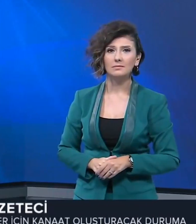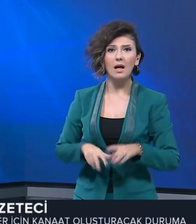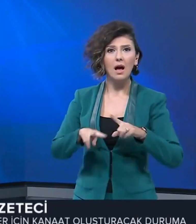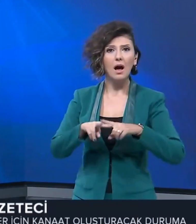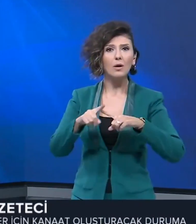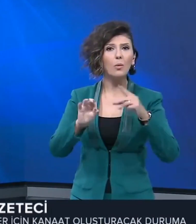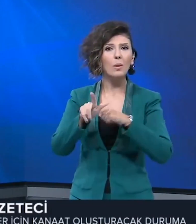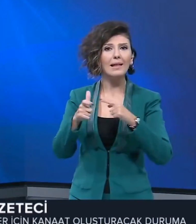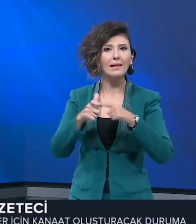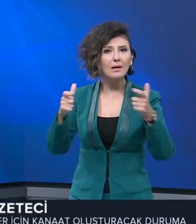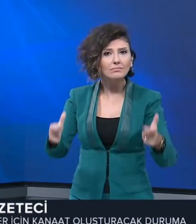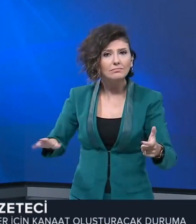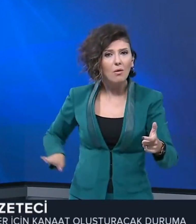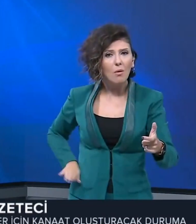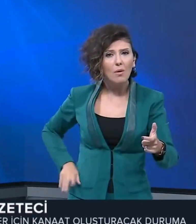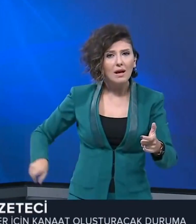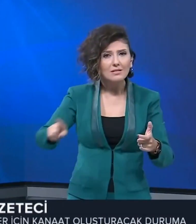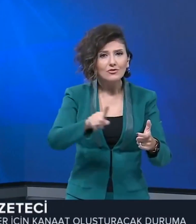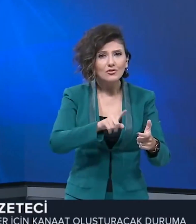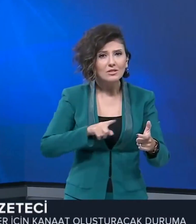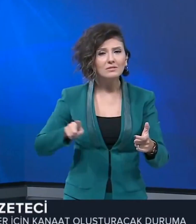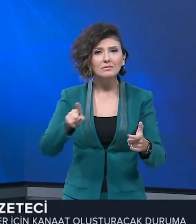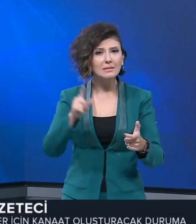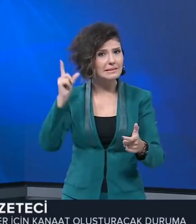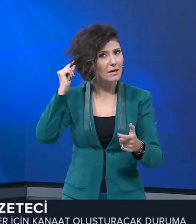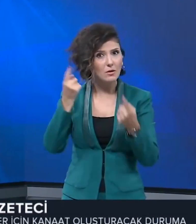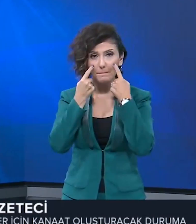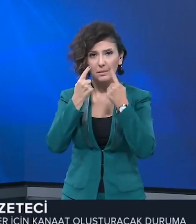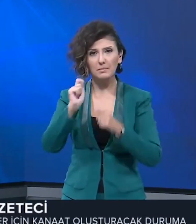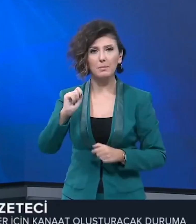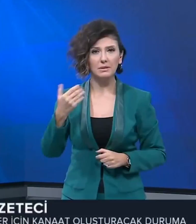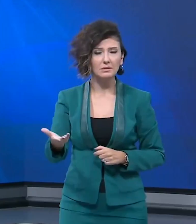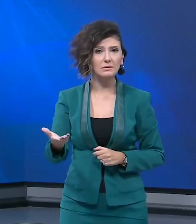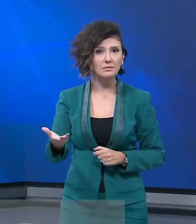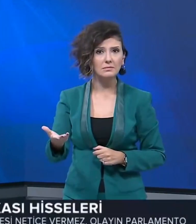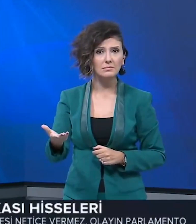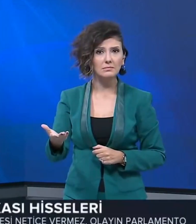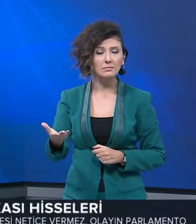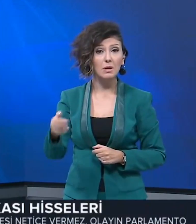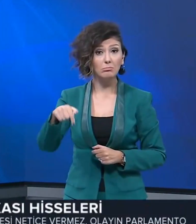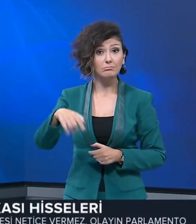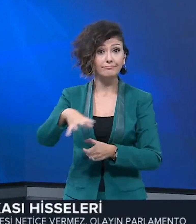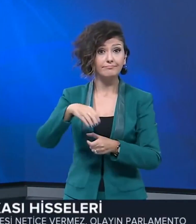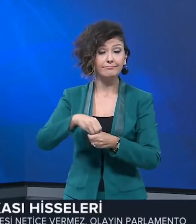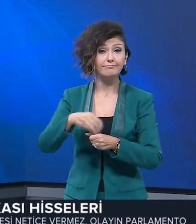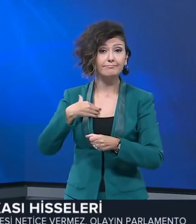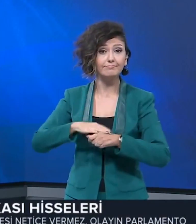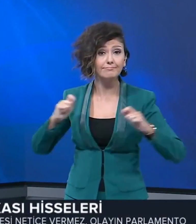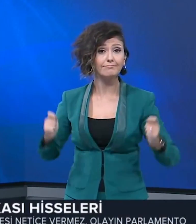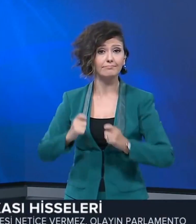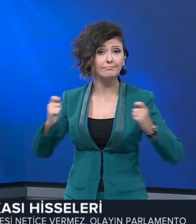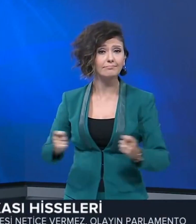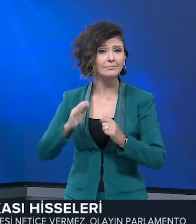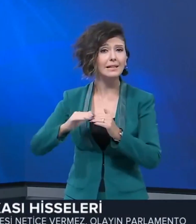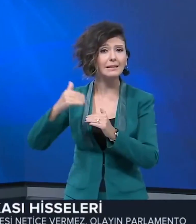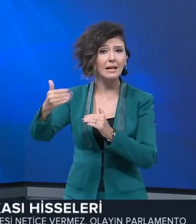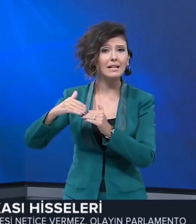Atölyemizde öğrencilerimizin saç bakımları yapıldı. Bu kapsamlarda elimizde engelli kadar diğer